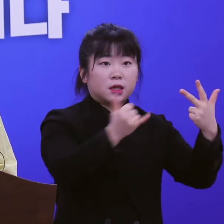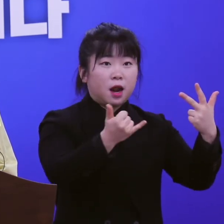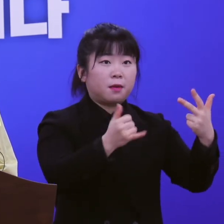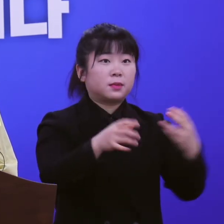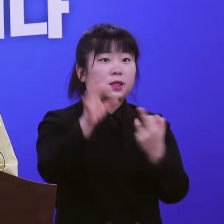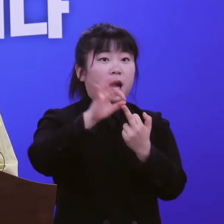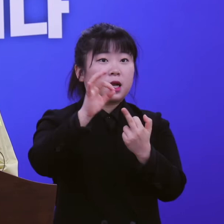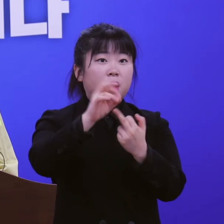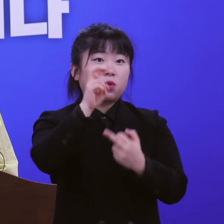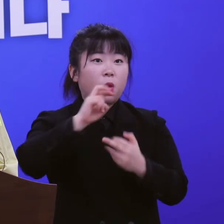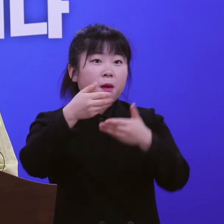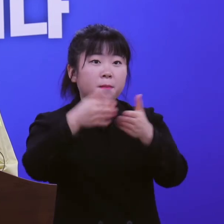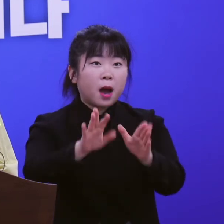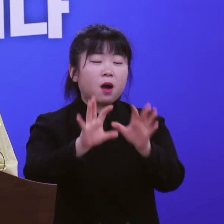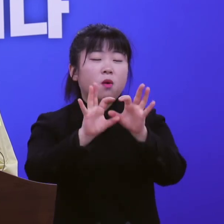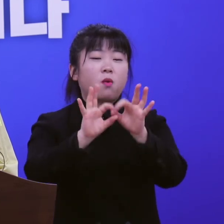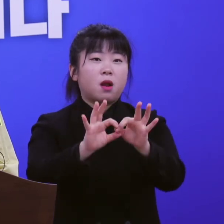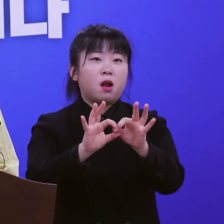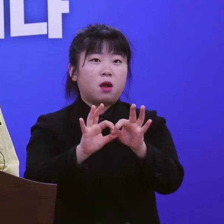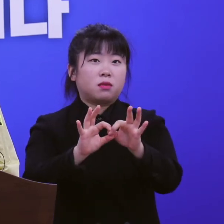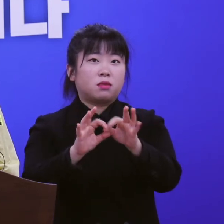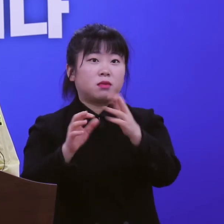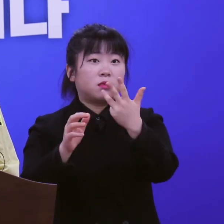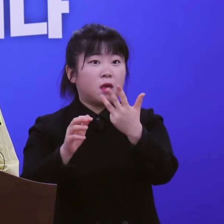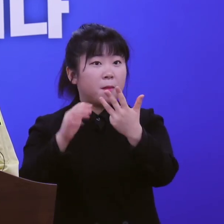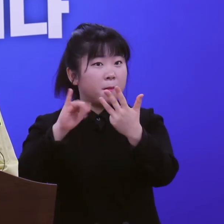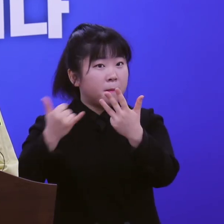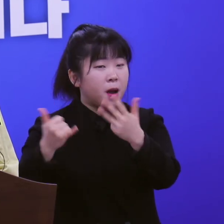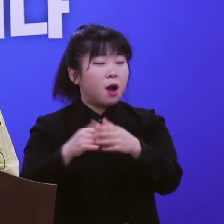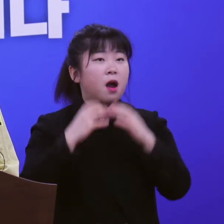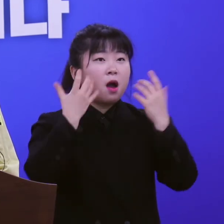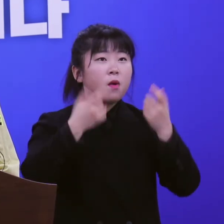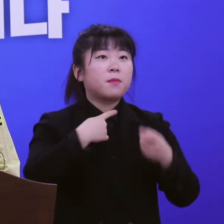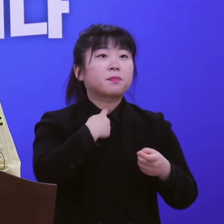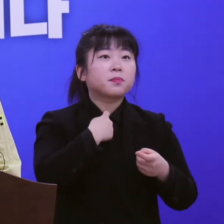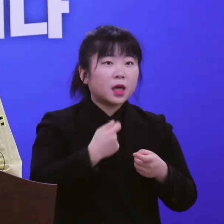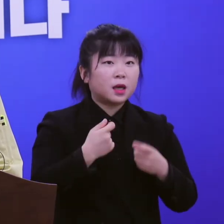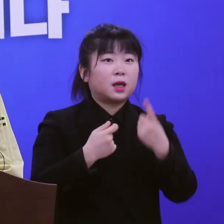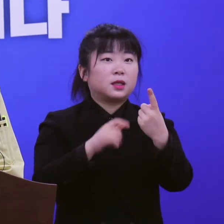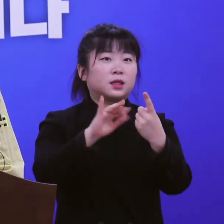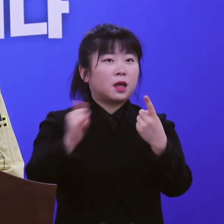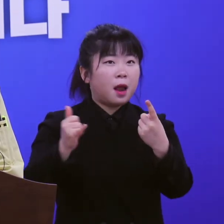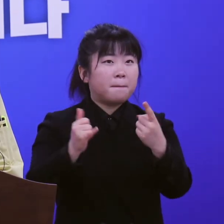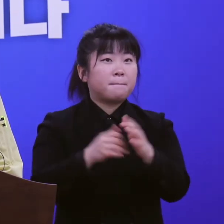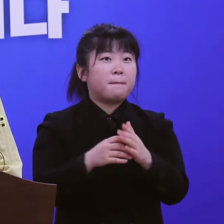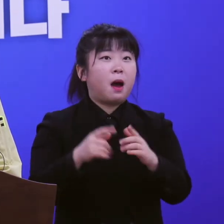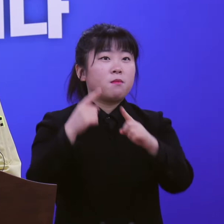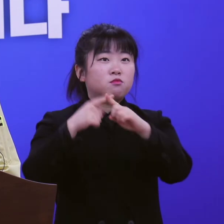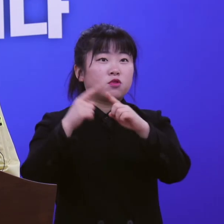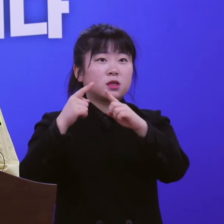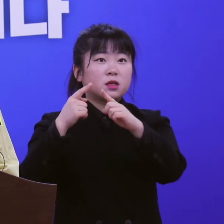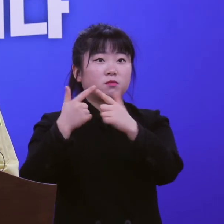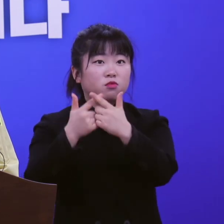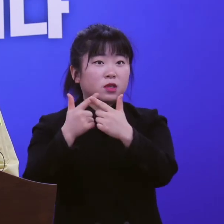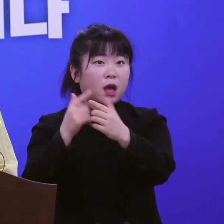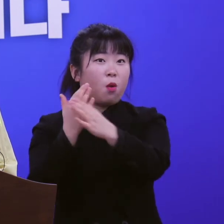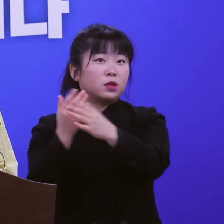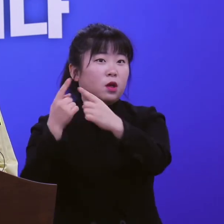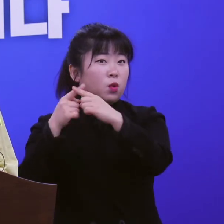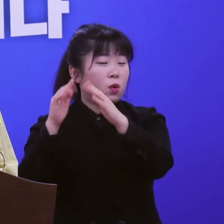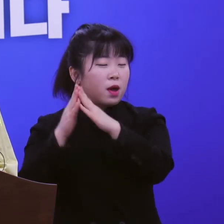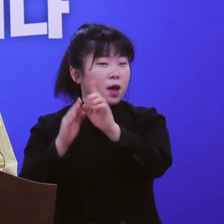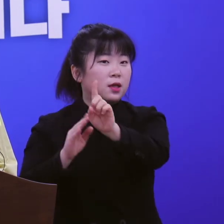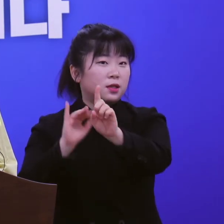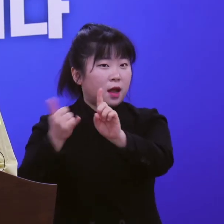부산 온천교회 관련 2명, 해외여행 1명, 감염 경로 조사 중 1명, 불명